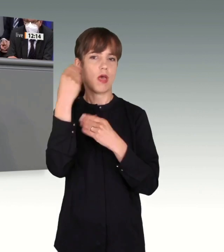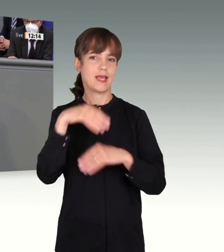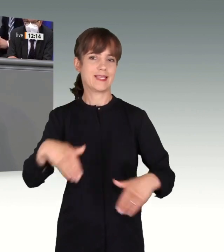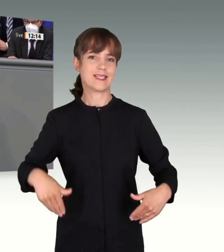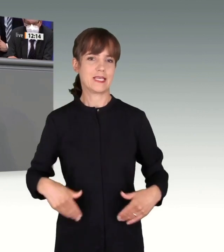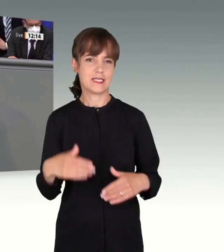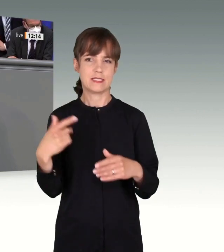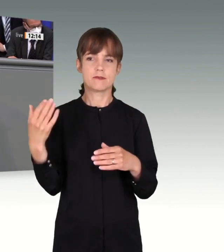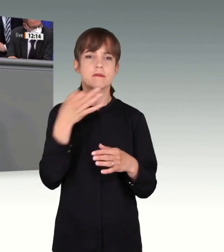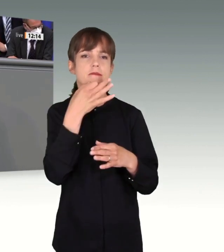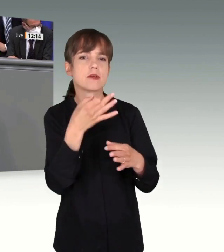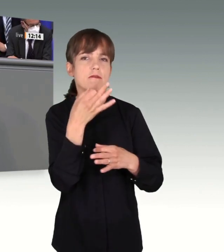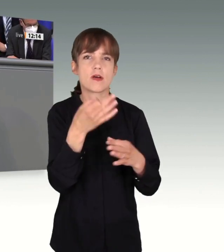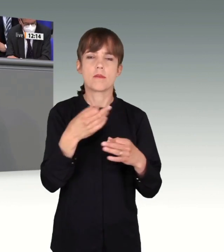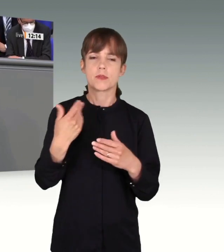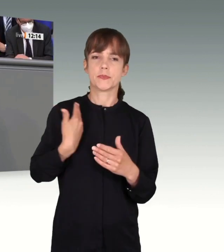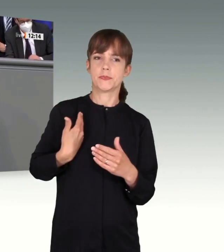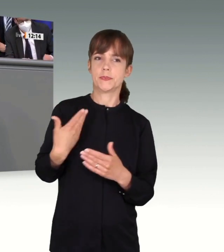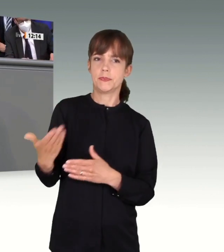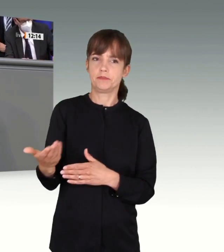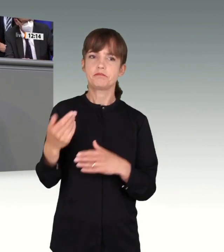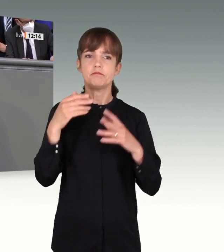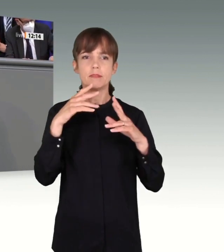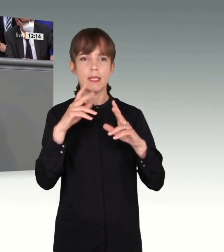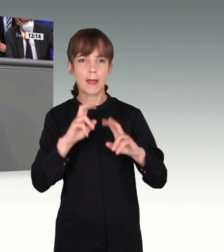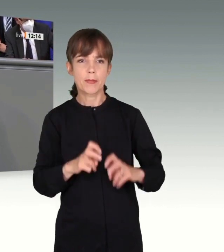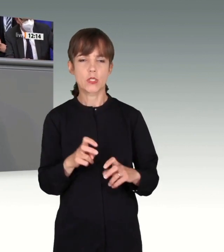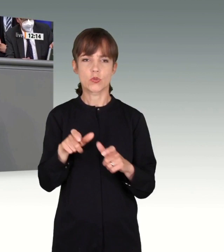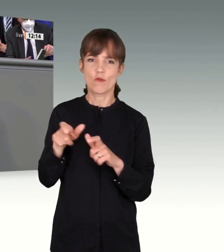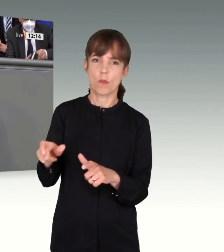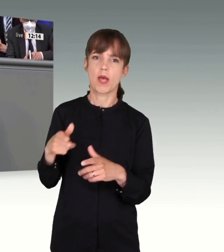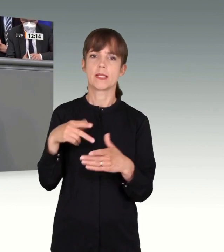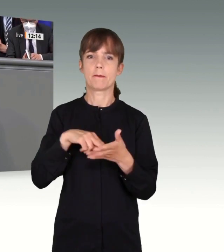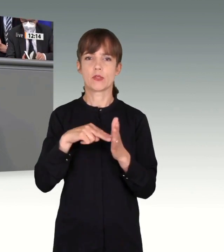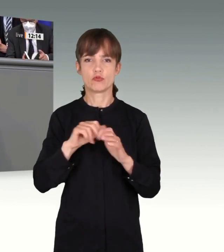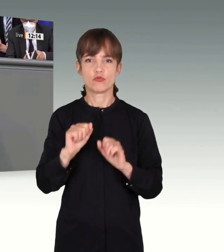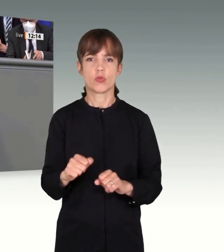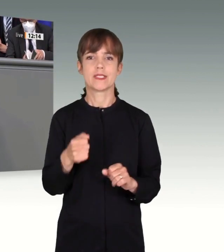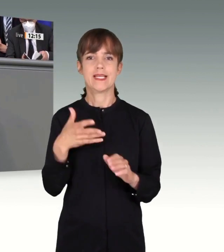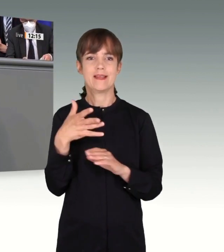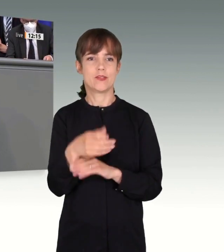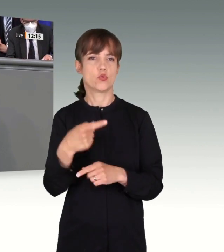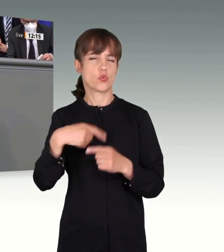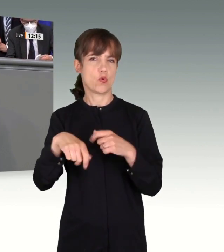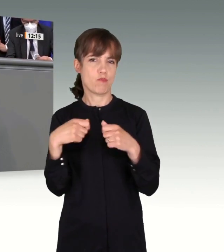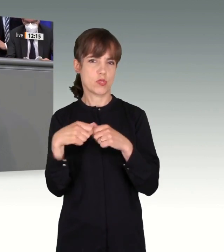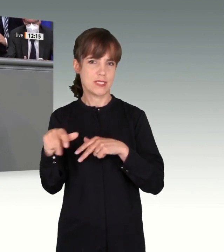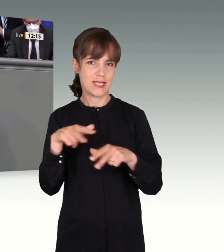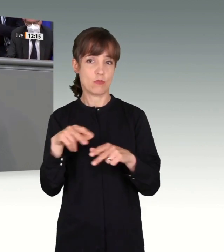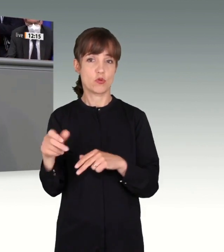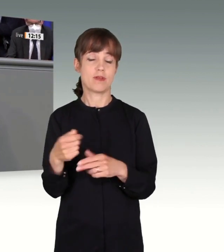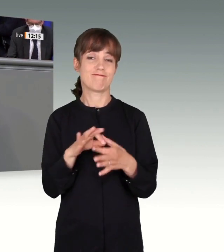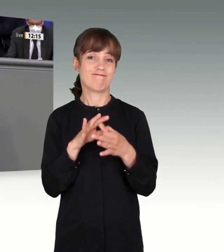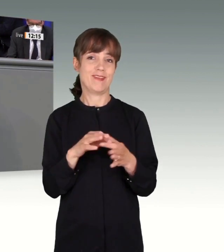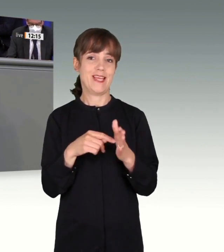Insbesondere der Hinweis auf Zeugen, bitte denken Sie an Ihre Aussagegenehmigung, hat sehr häufig zu Gedächtnisverlust bei Zeugen